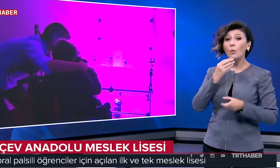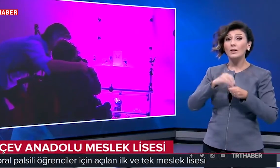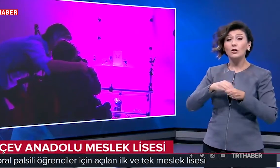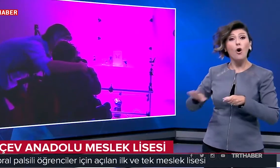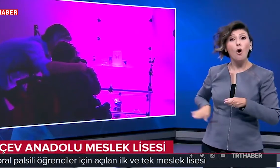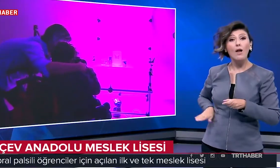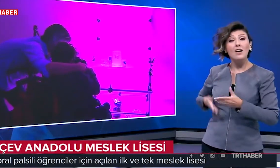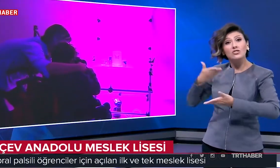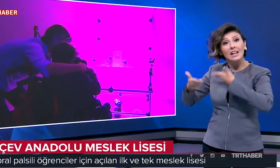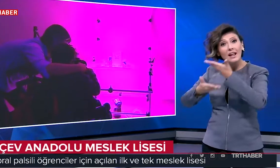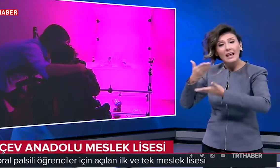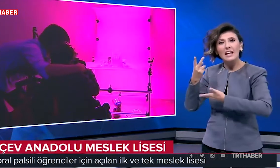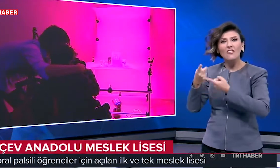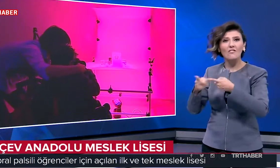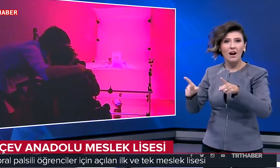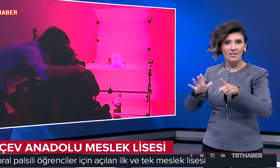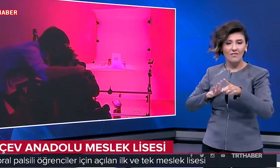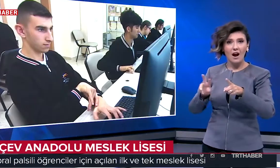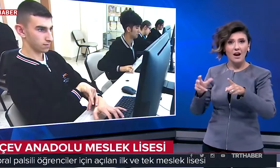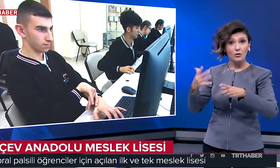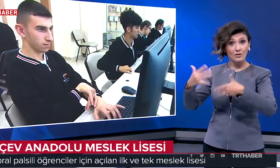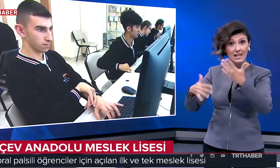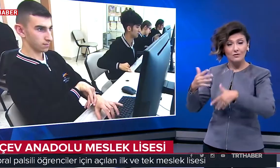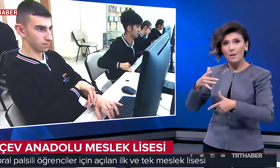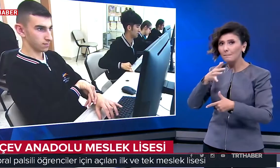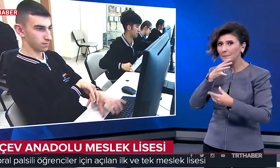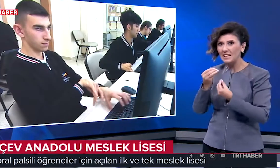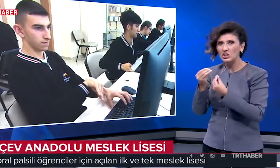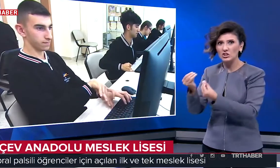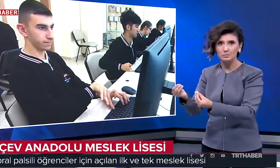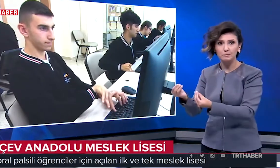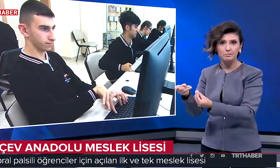öğrencilere sunulan iki farklı bölüm var. Radyo ve televizyonla bilişim teknolojileri.